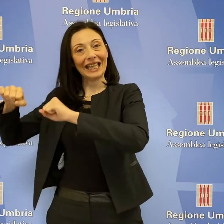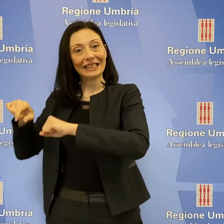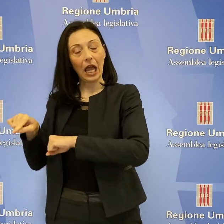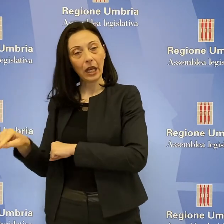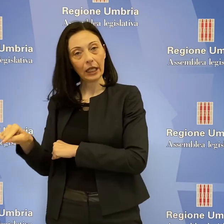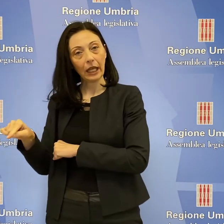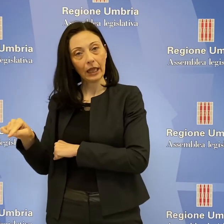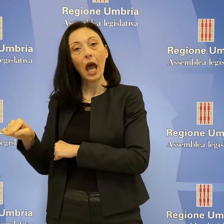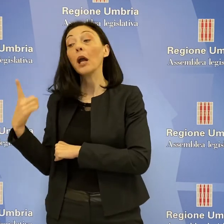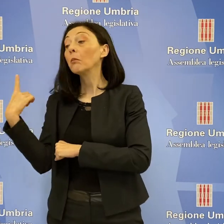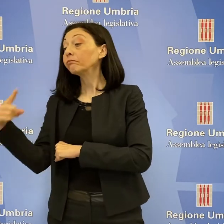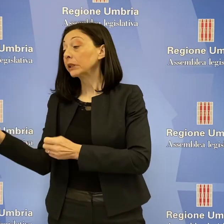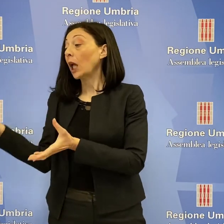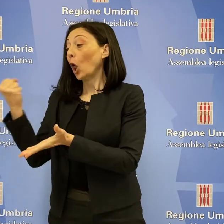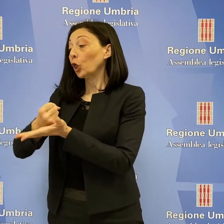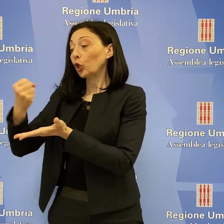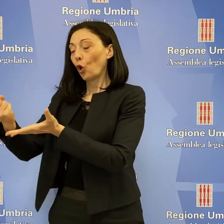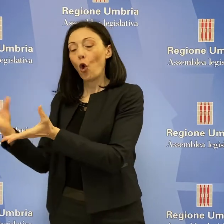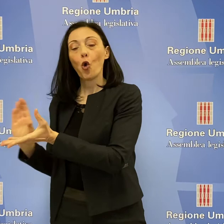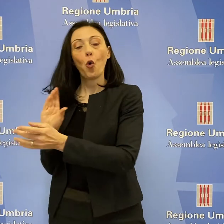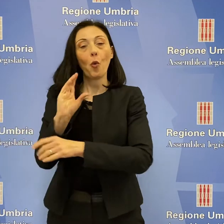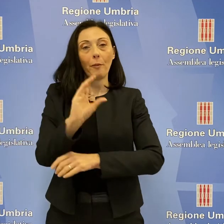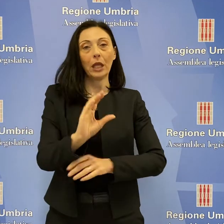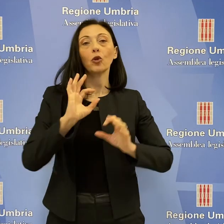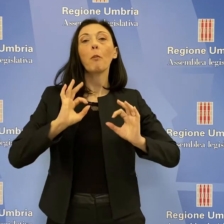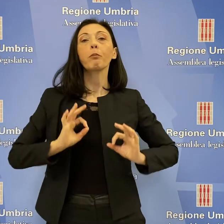consegnato al Comitato per la Polizia Locale dell'Umbria.